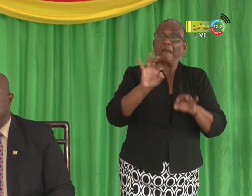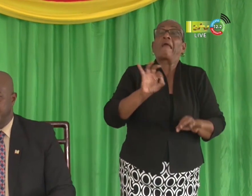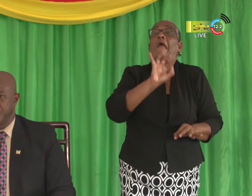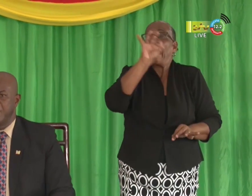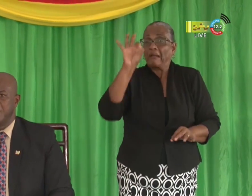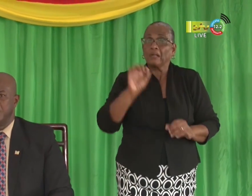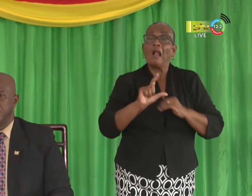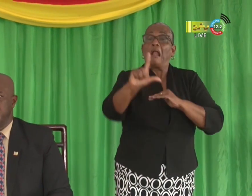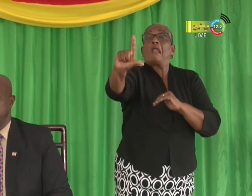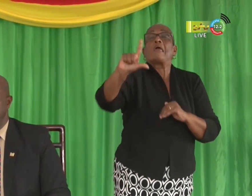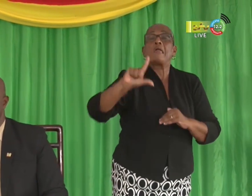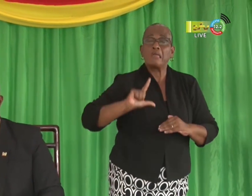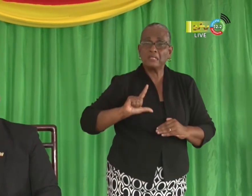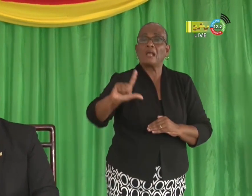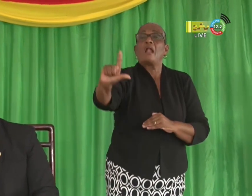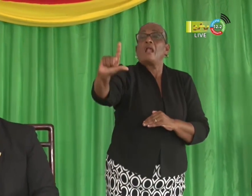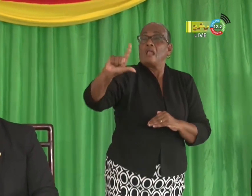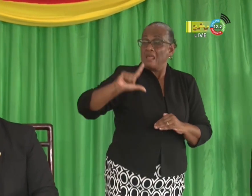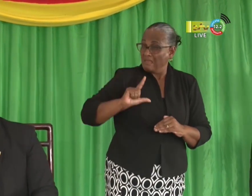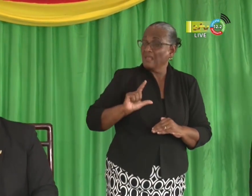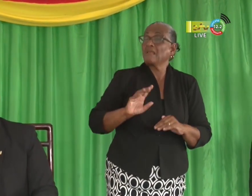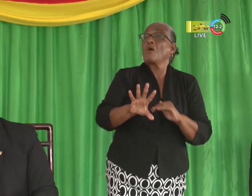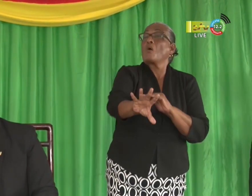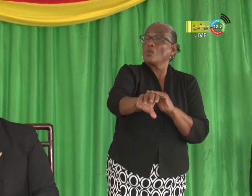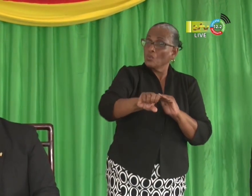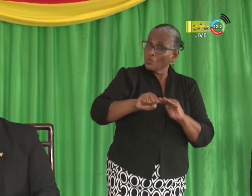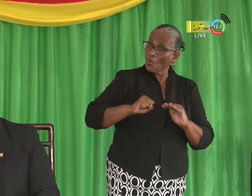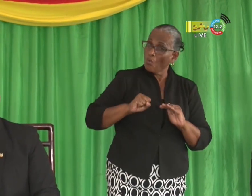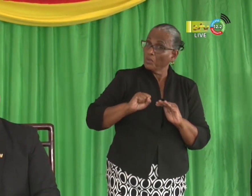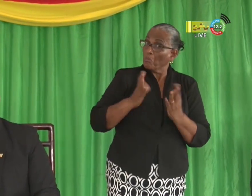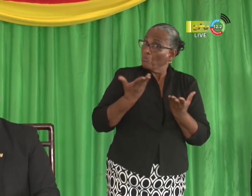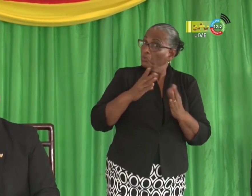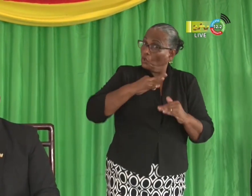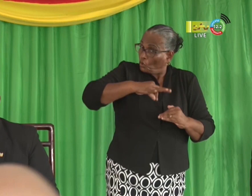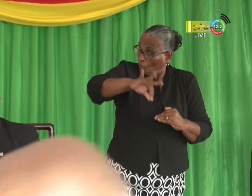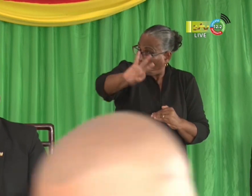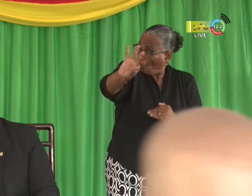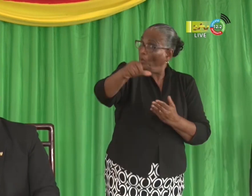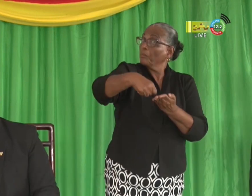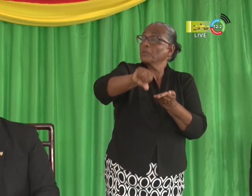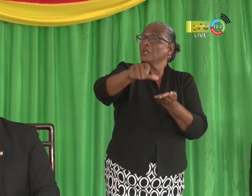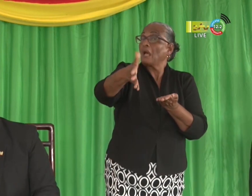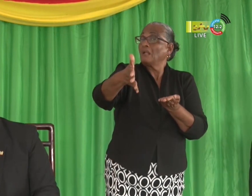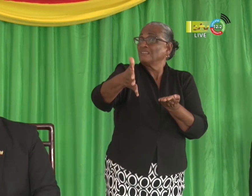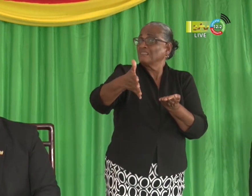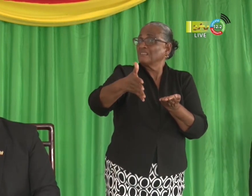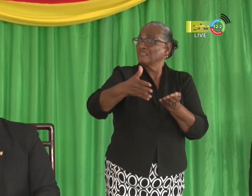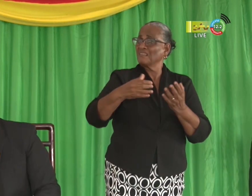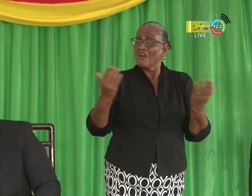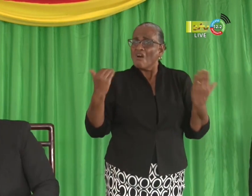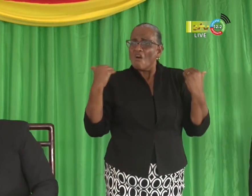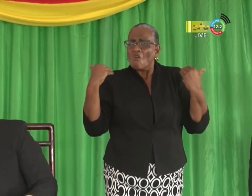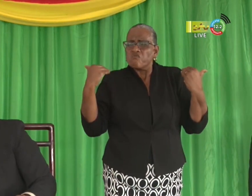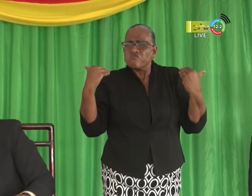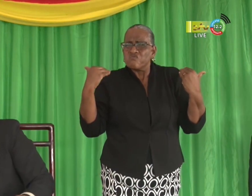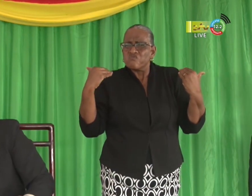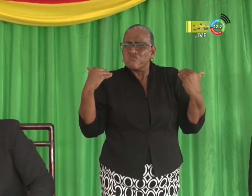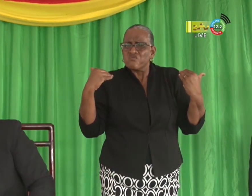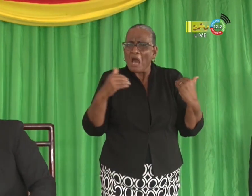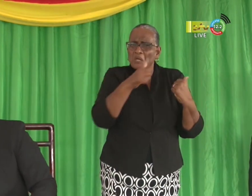die leningen die genoemd zijn die terugbetaald moeten worden. We hebben met heel veel moeite 6